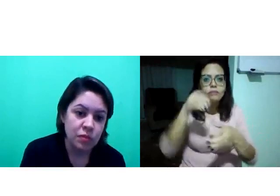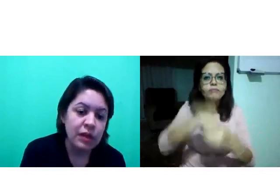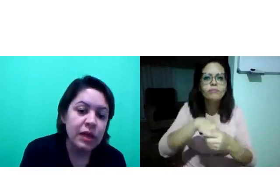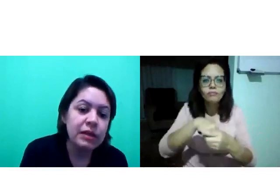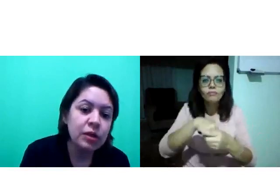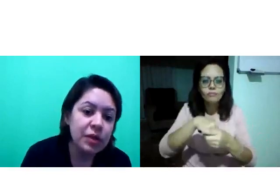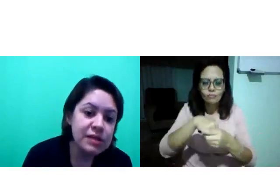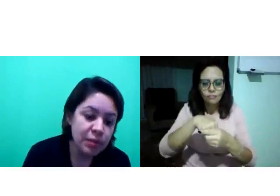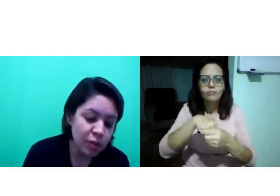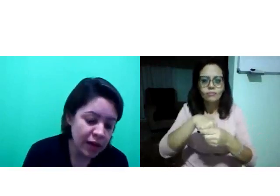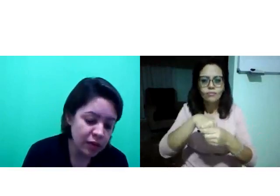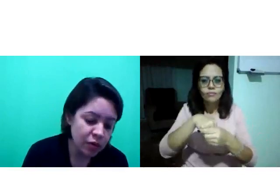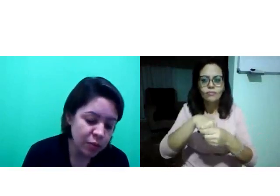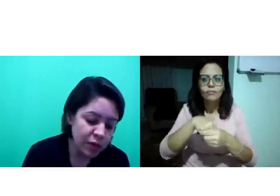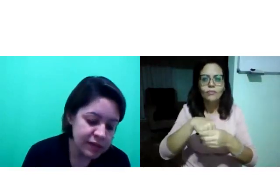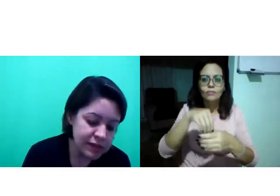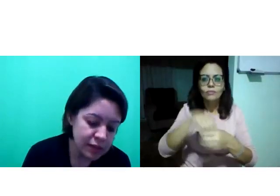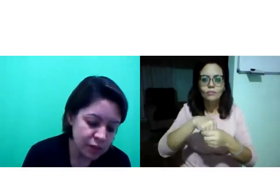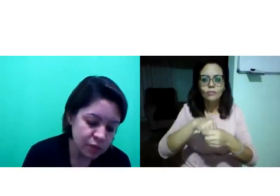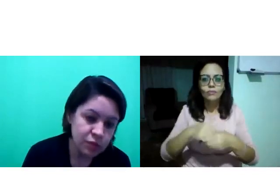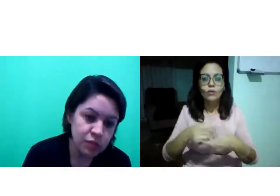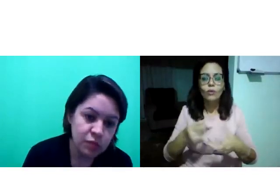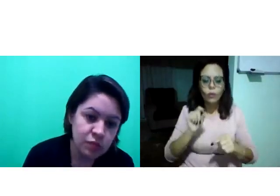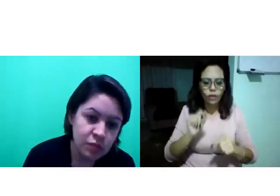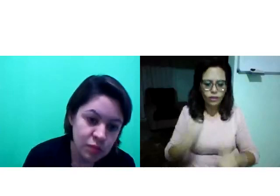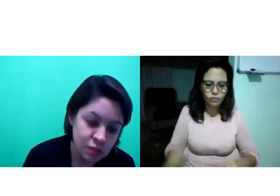Então, percebam a incorporação.